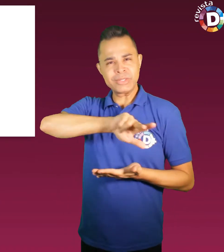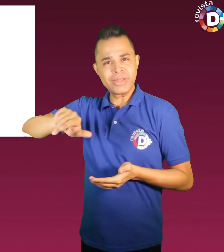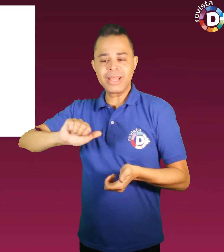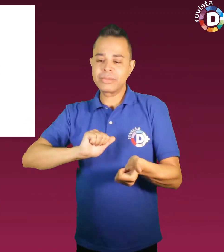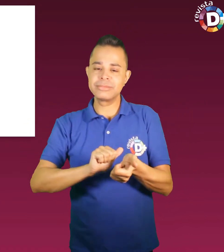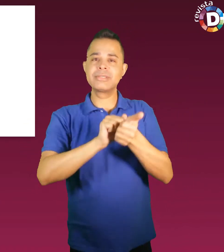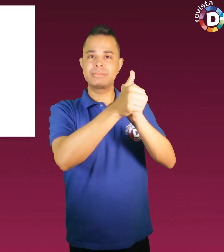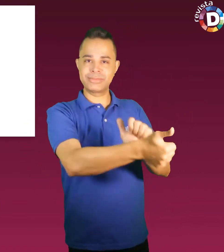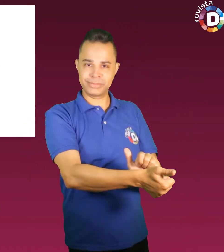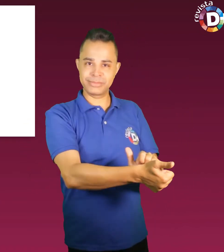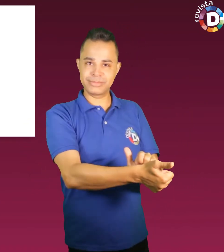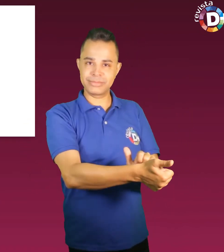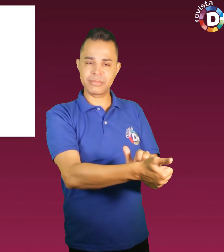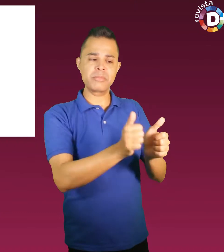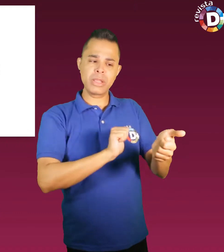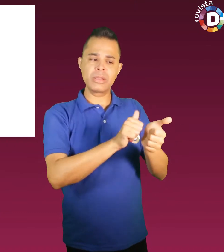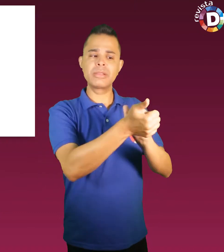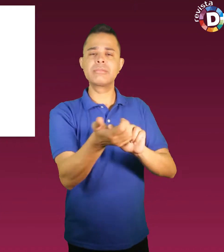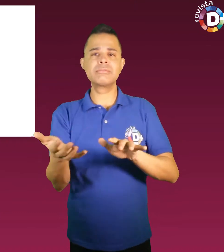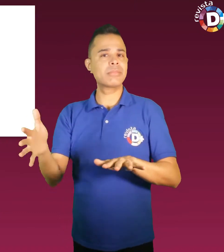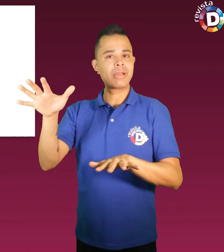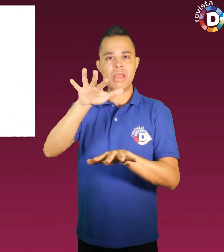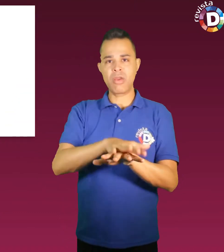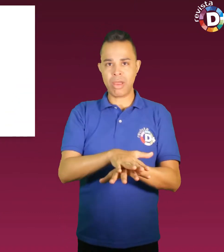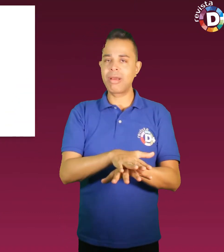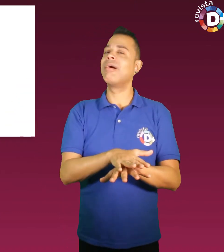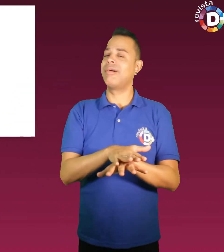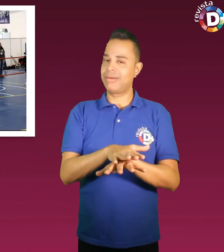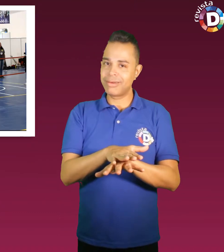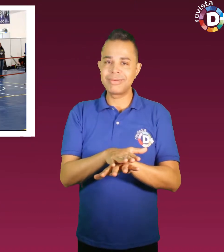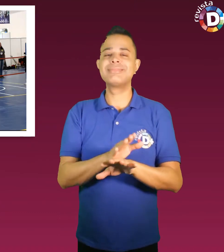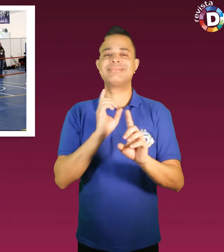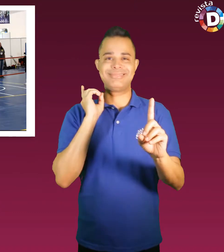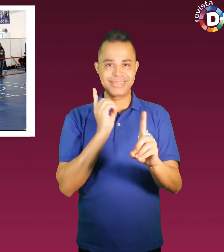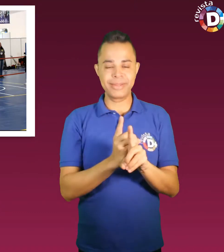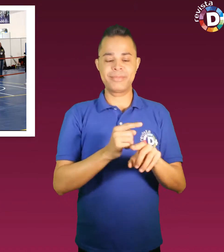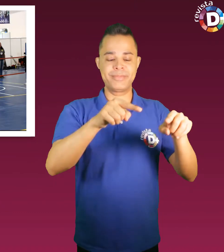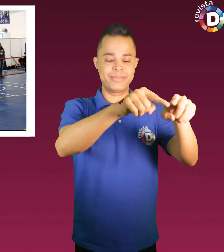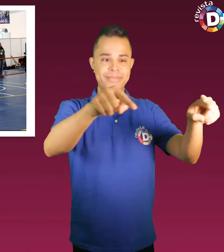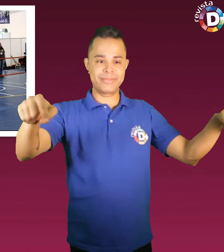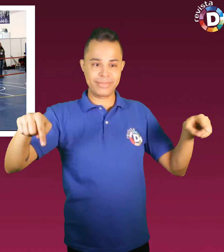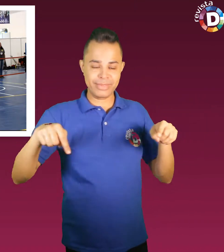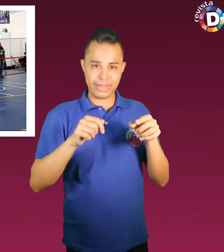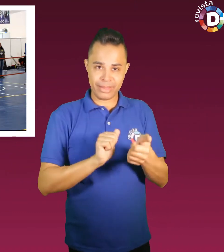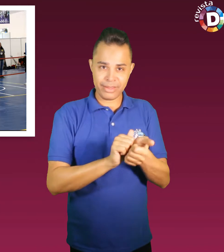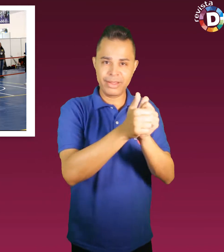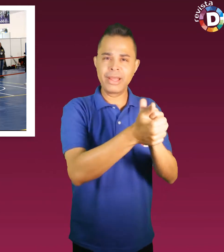esportivas. E o esporte, inclusive, não ficou de fora. Na quadra esportiva, perto do